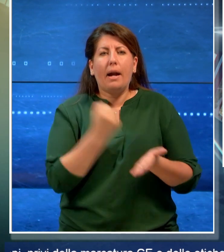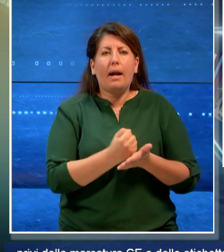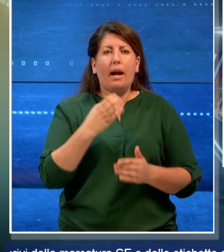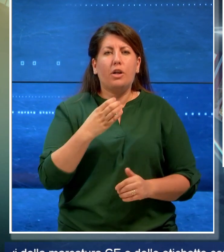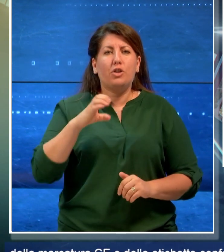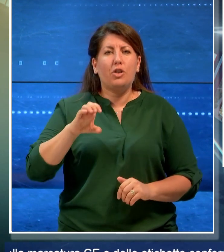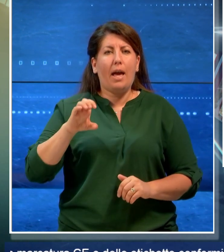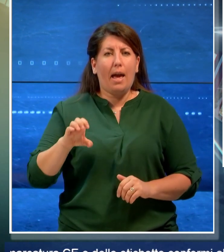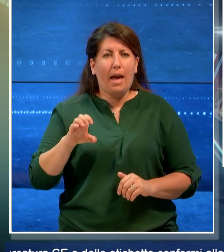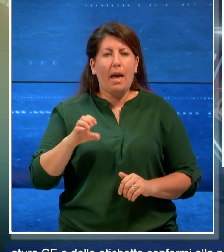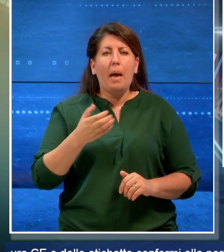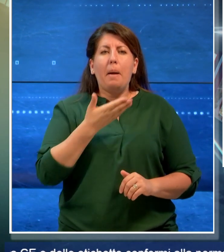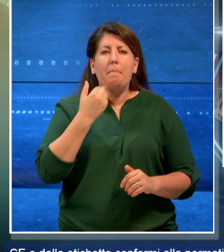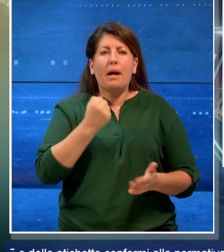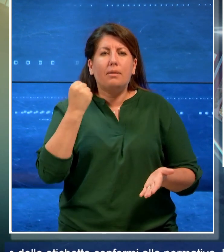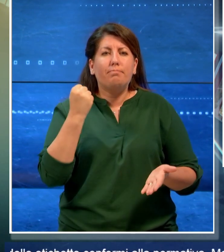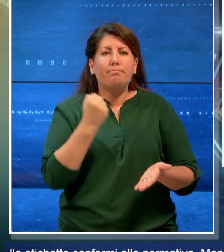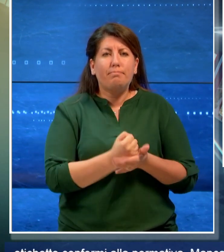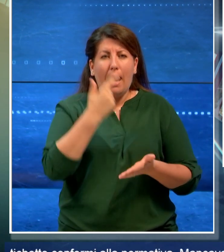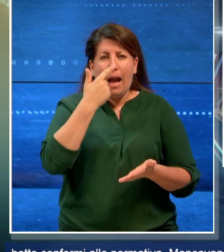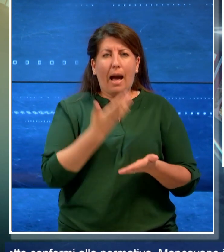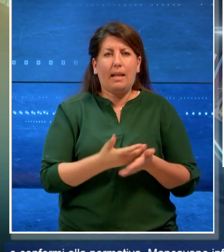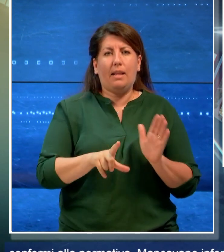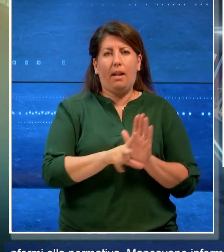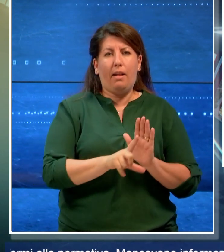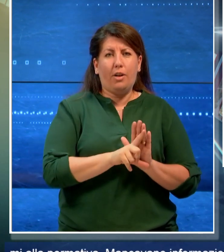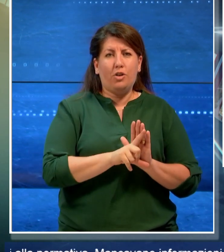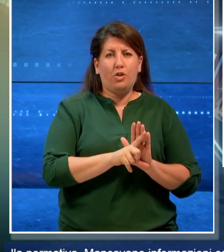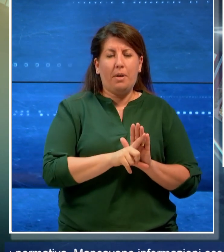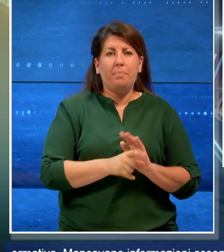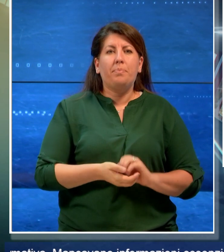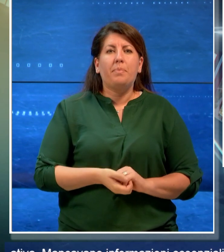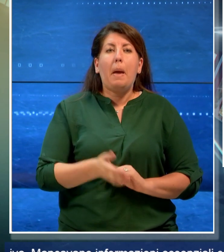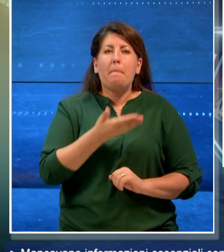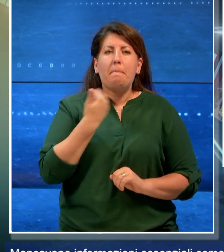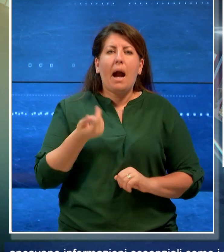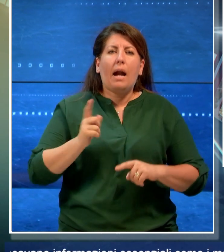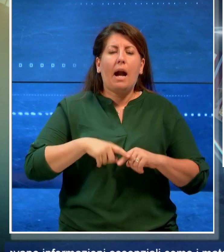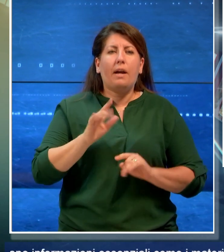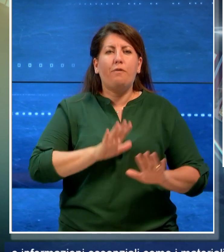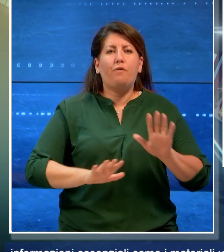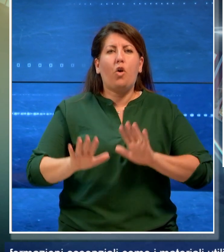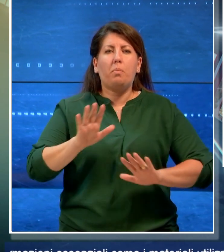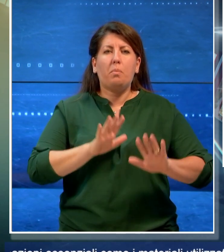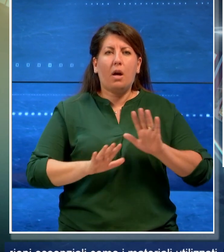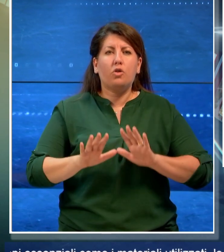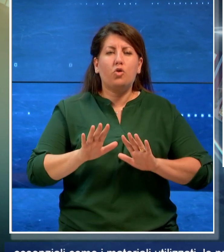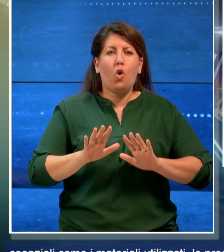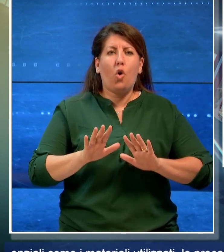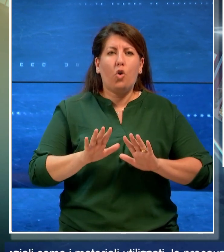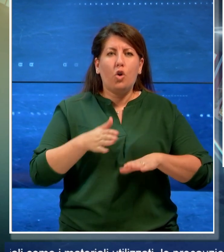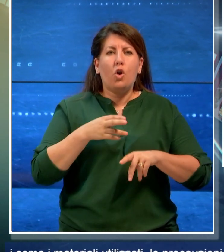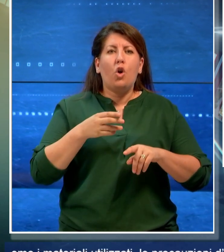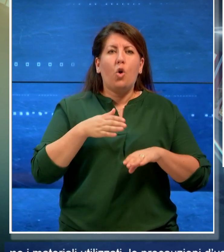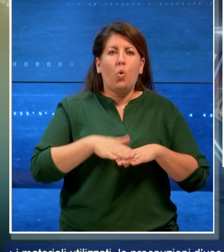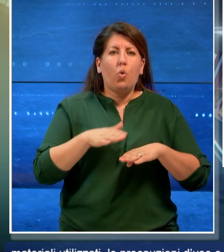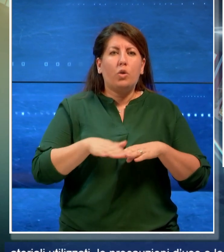delle etichette conformi alla normativa. Mancavano anche informazioni essenziali come i